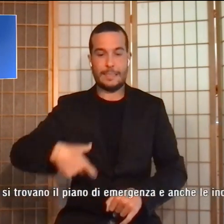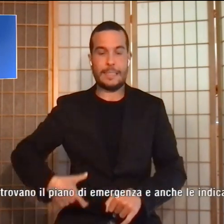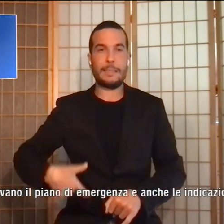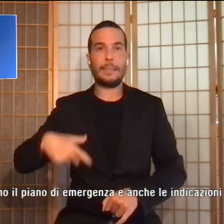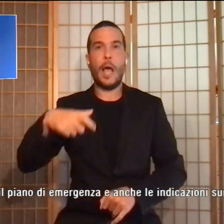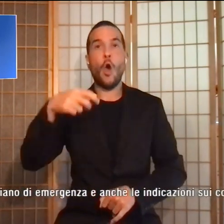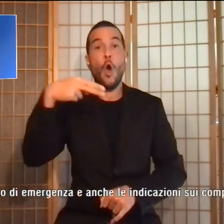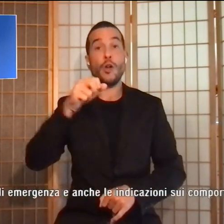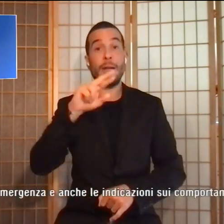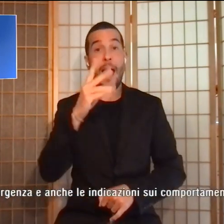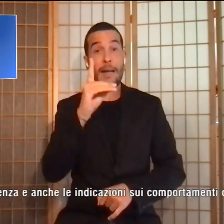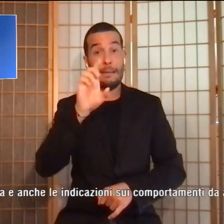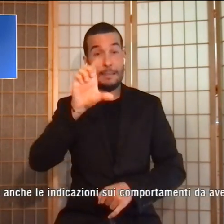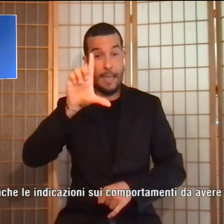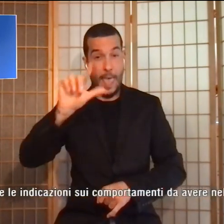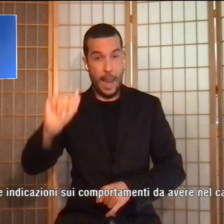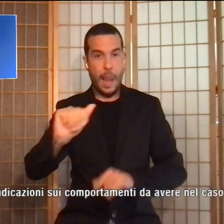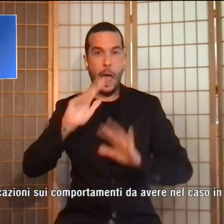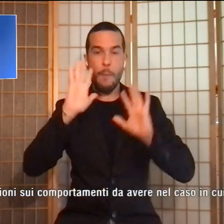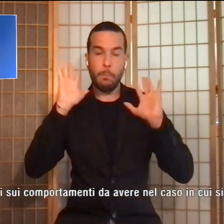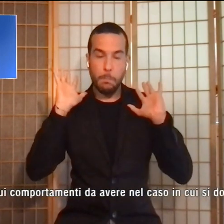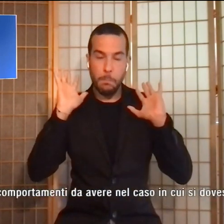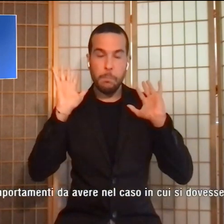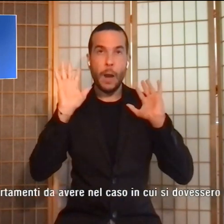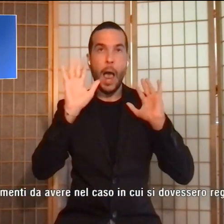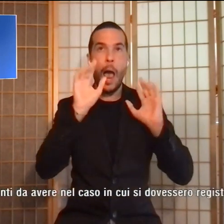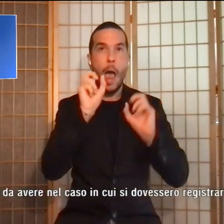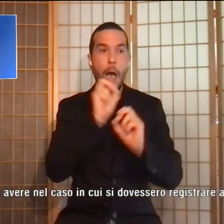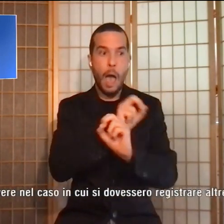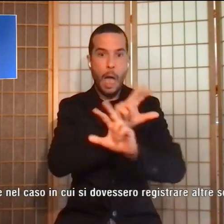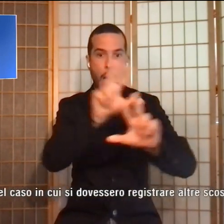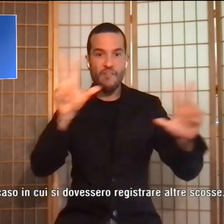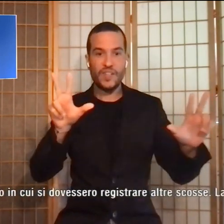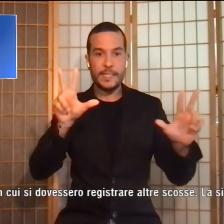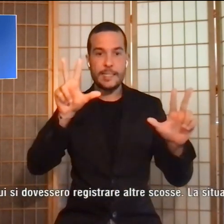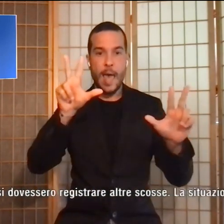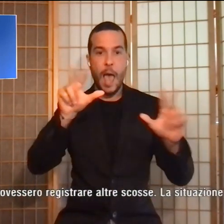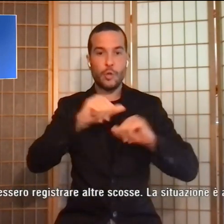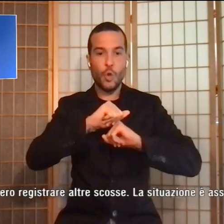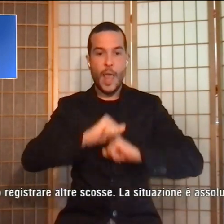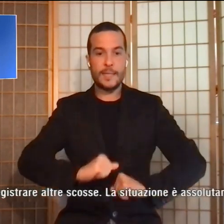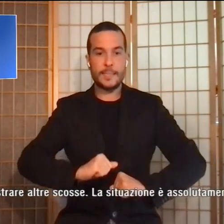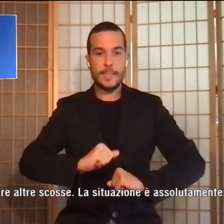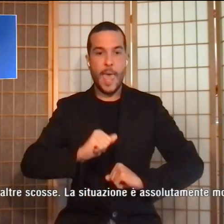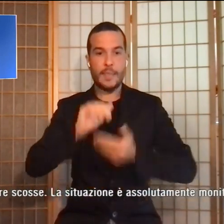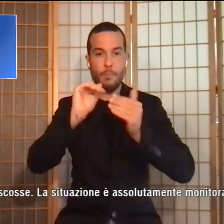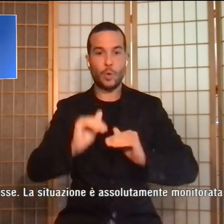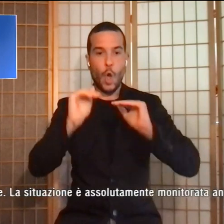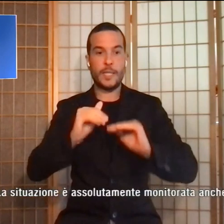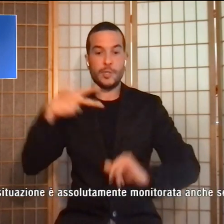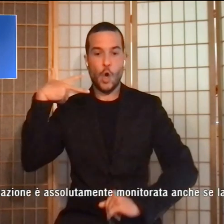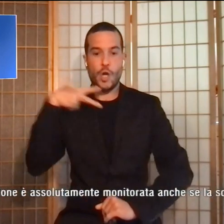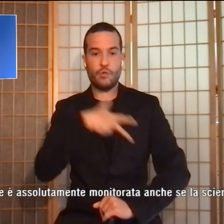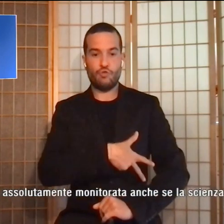precauzionale ha allertato le sedi della protezione civile metropolitana e comunale per poter